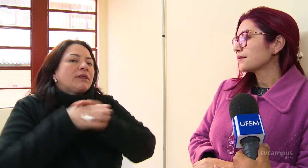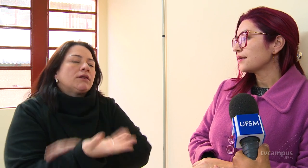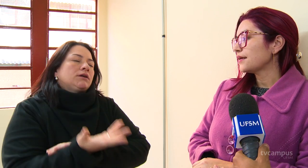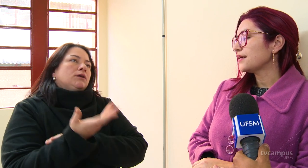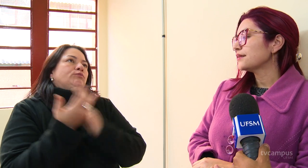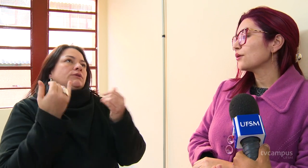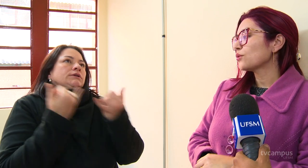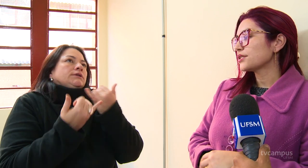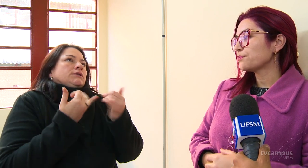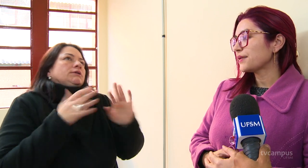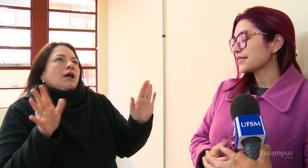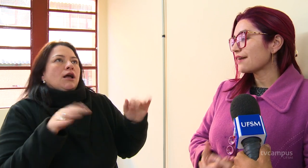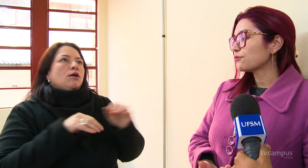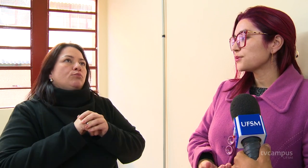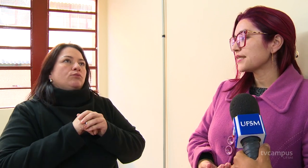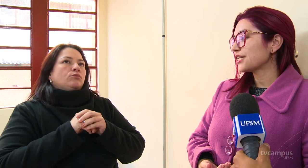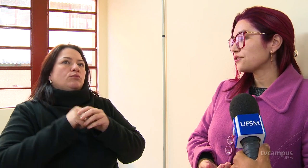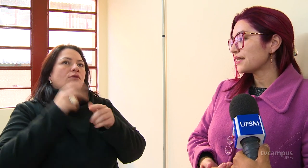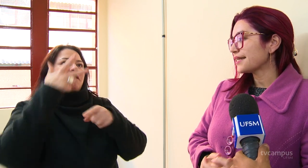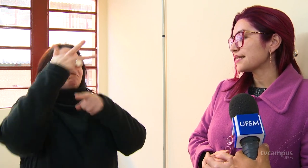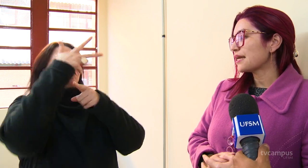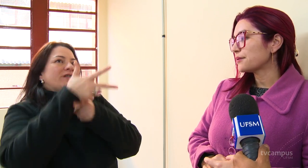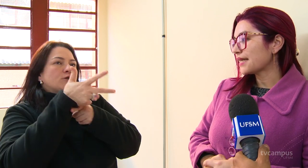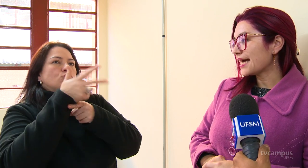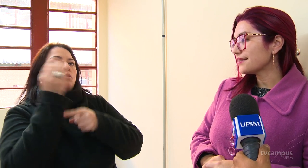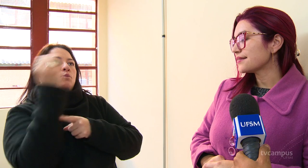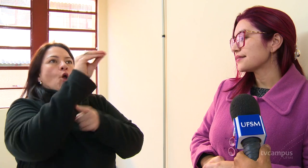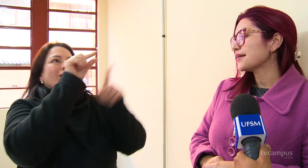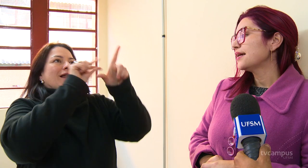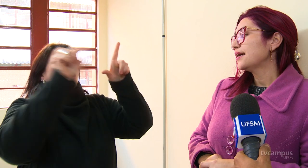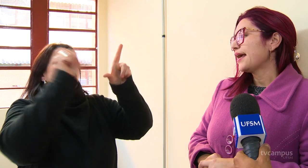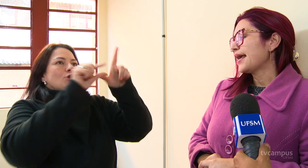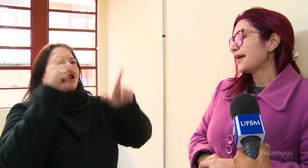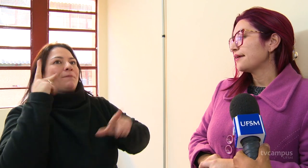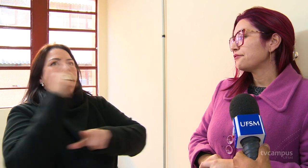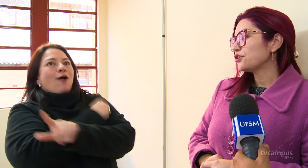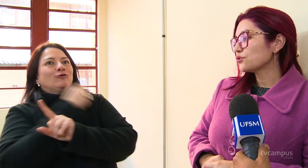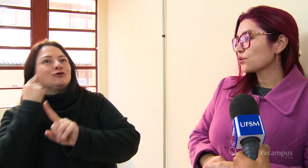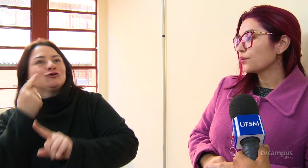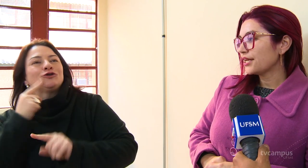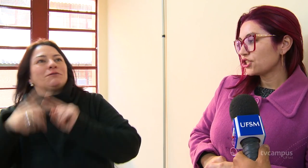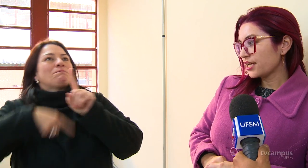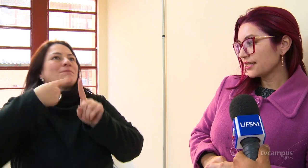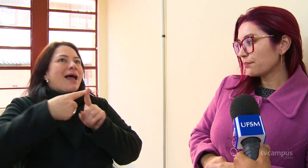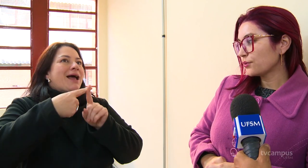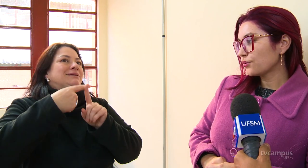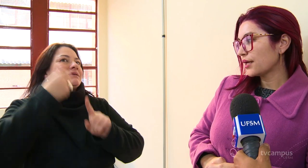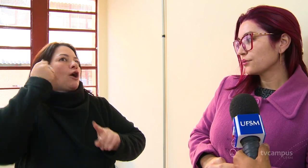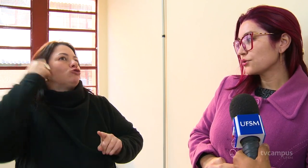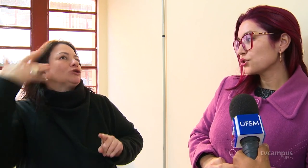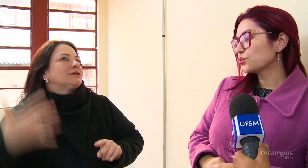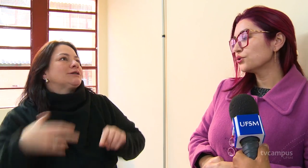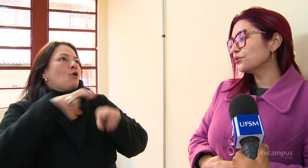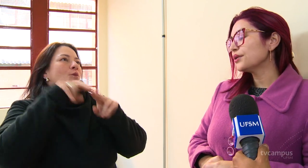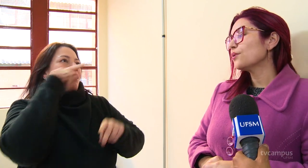Então, nós pensávamos em atividades adaptadas, vídeos com legenda para o aluno surdo e com